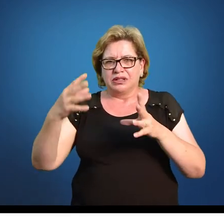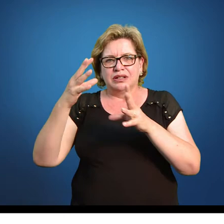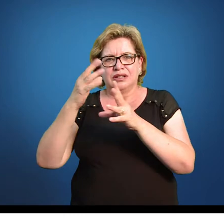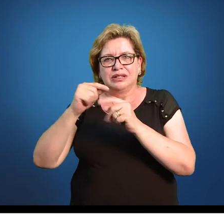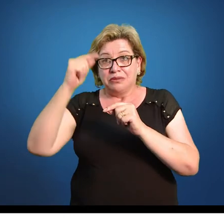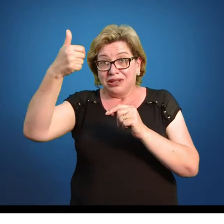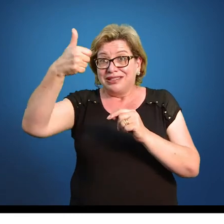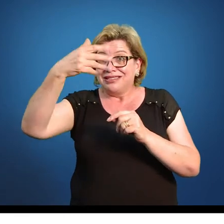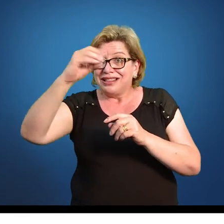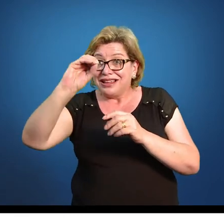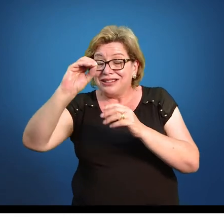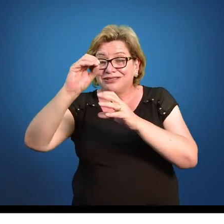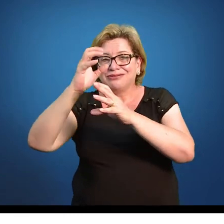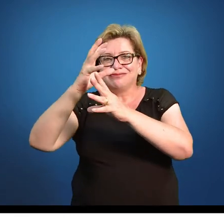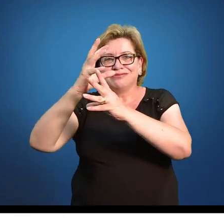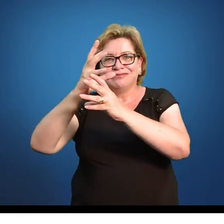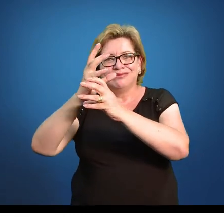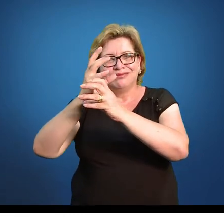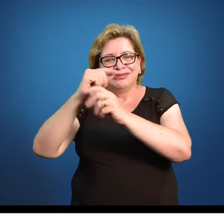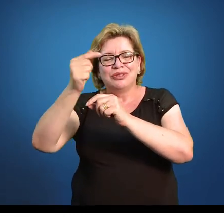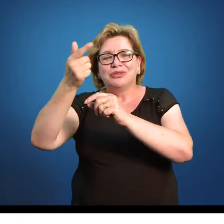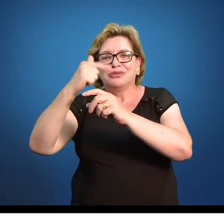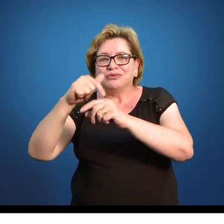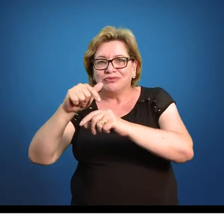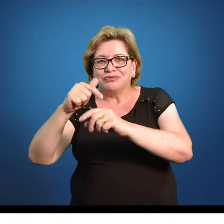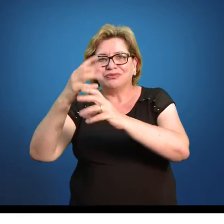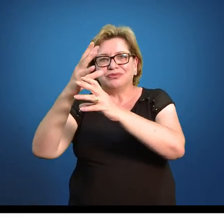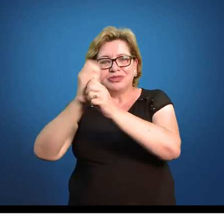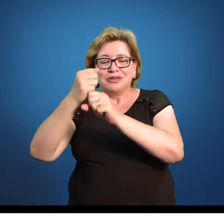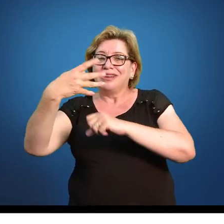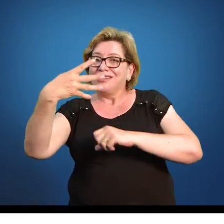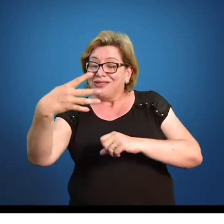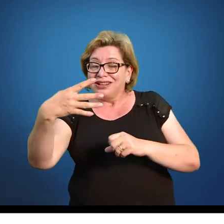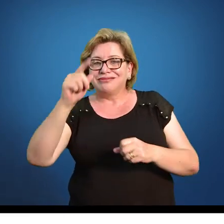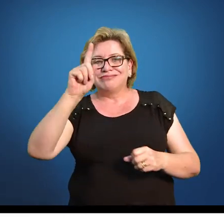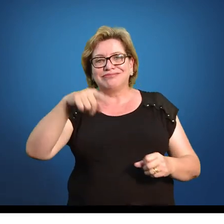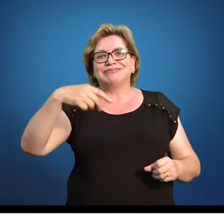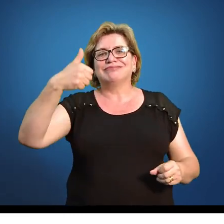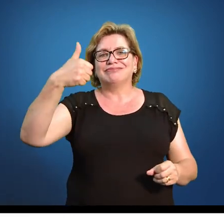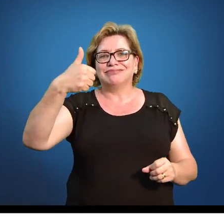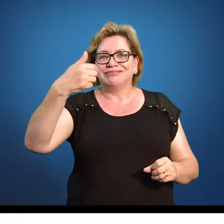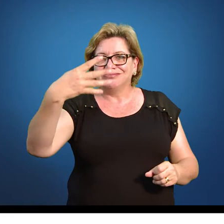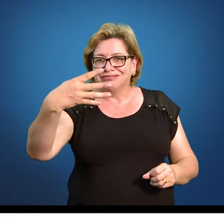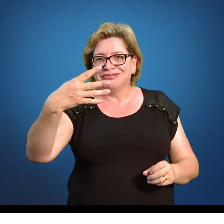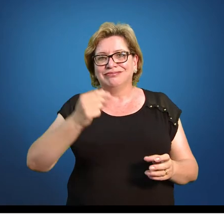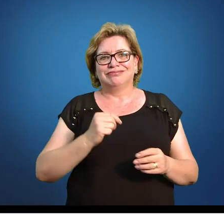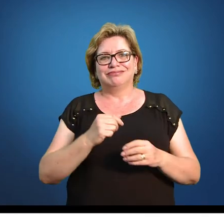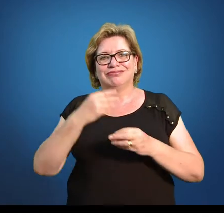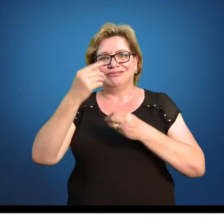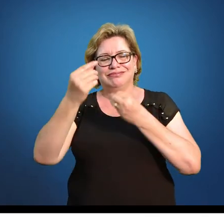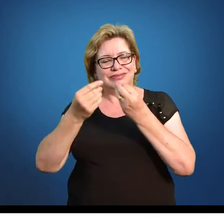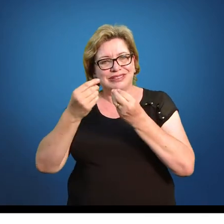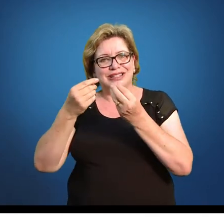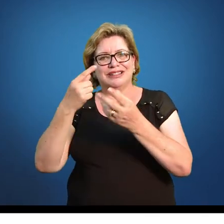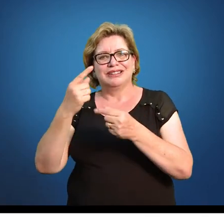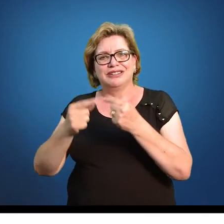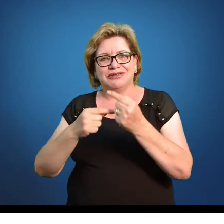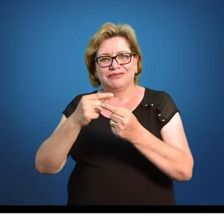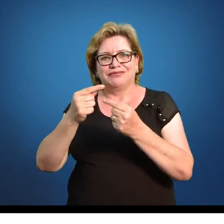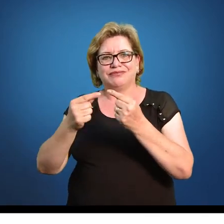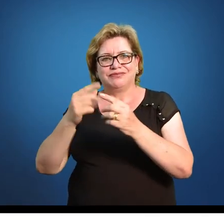eu vou partir do 10. Eu já tenho 10. Quanto que a próxima? 4. Então, 10 mais 4, 14.